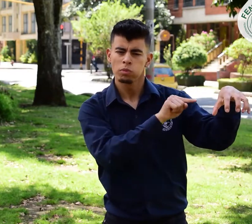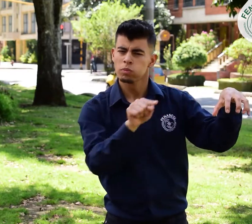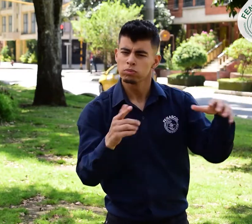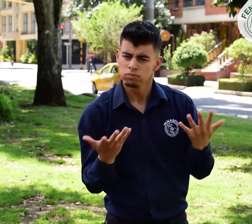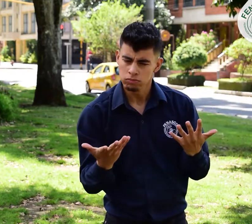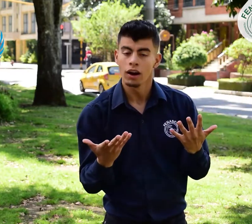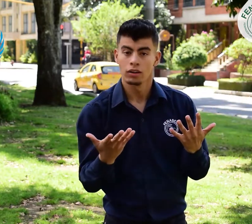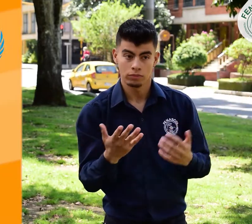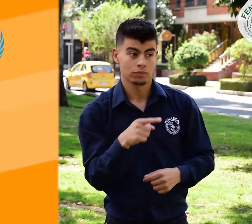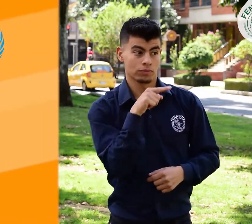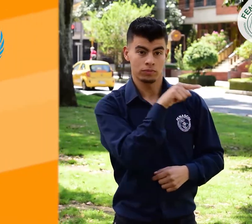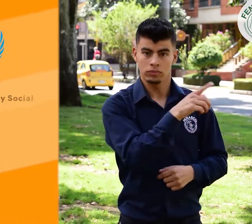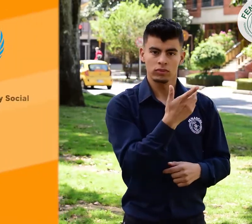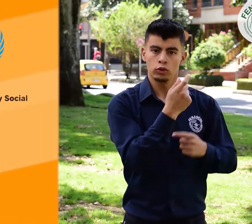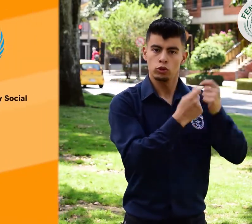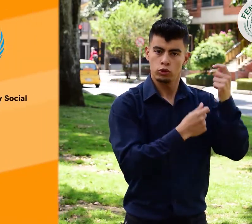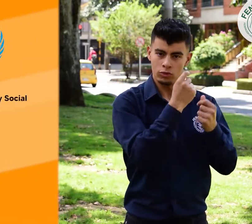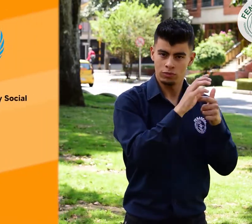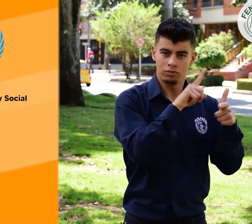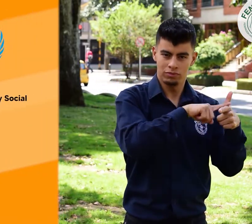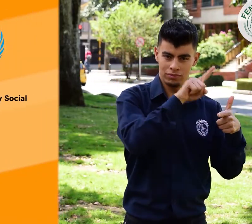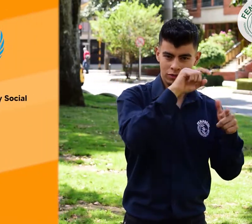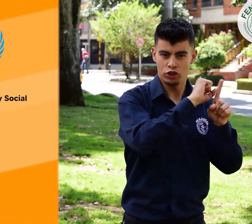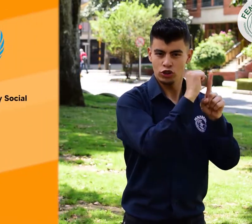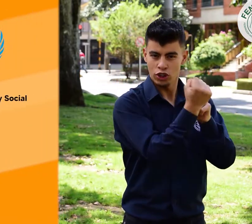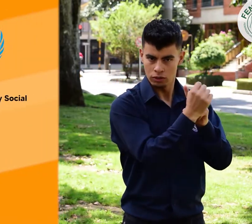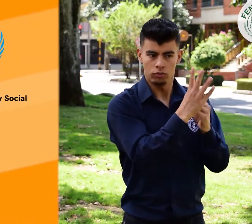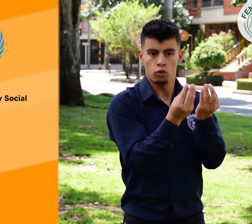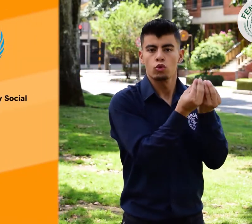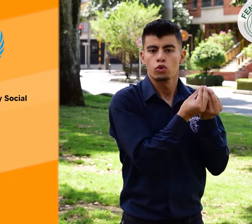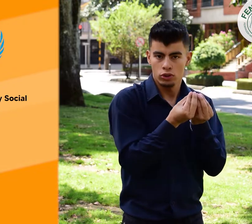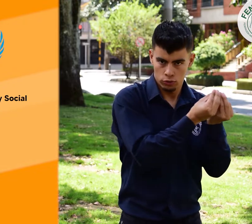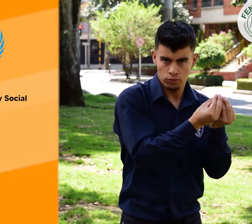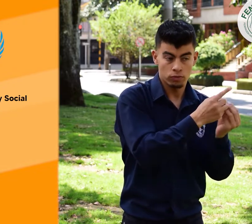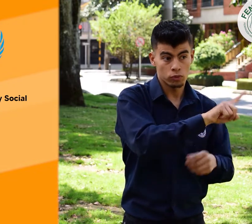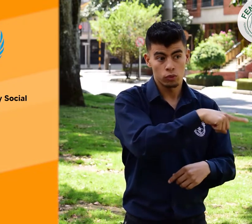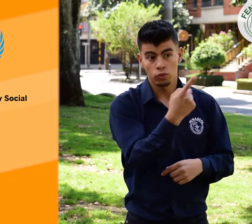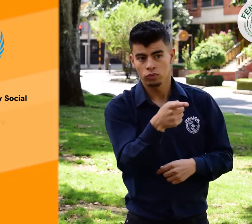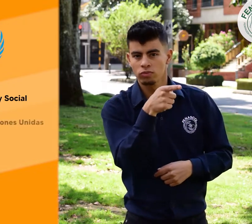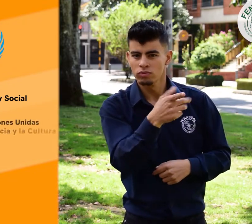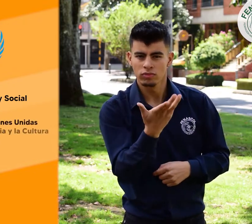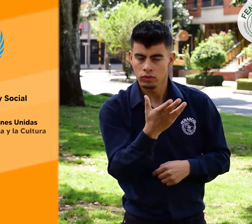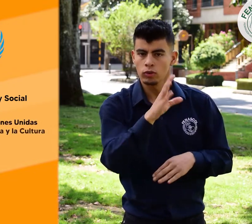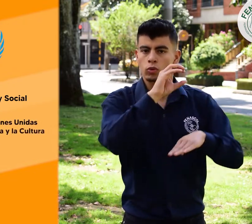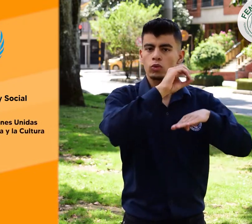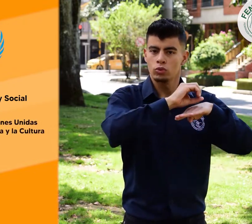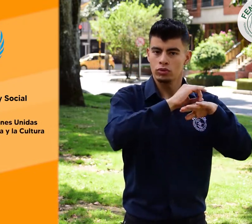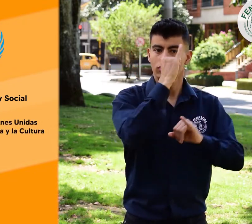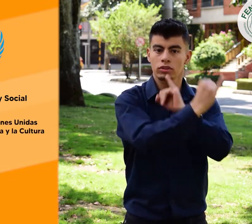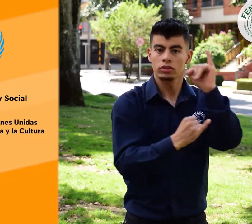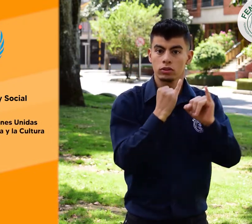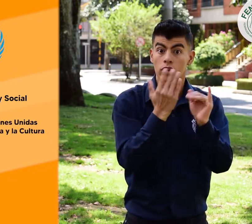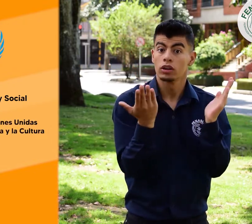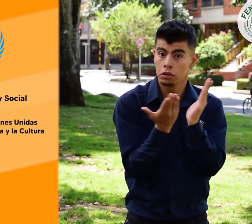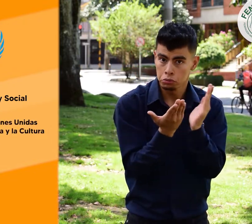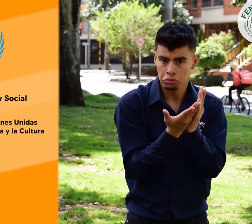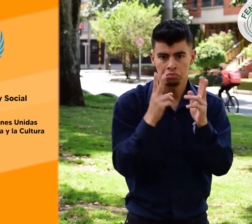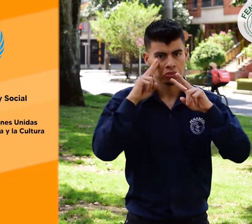naciones unidas estas son consejo económico y social organización de las naciones unidas para la educación la